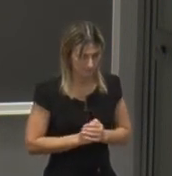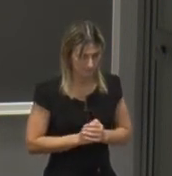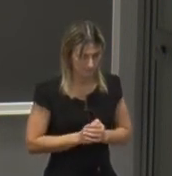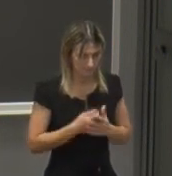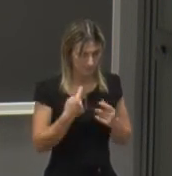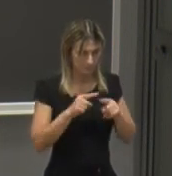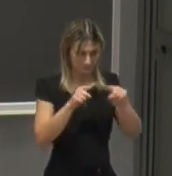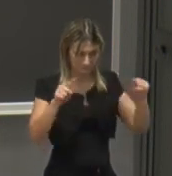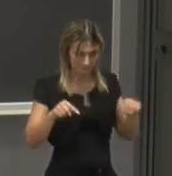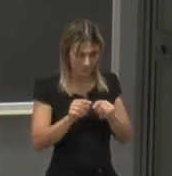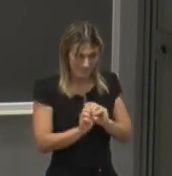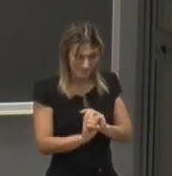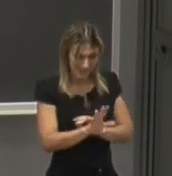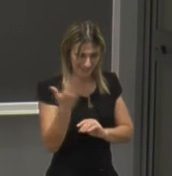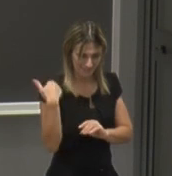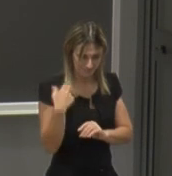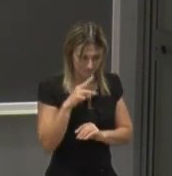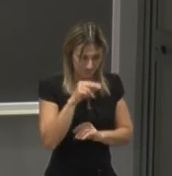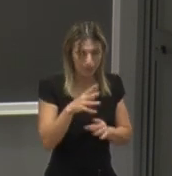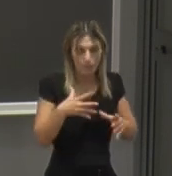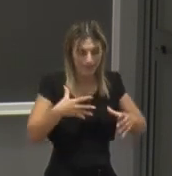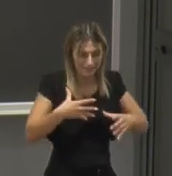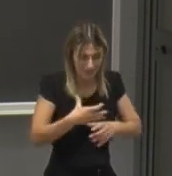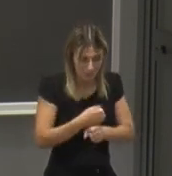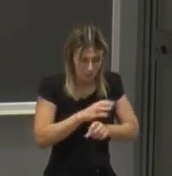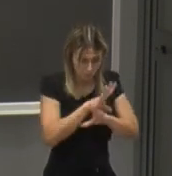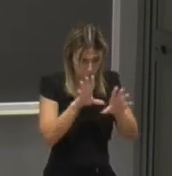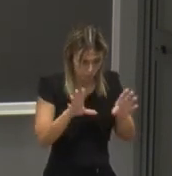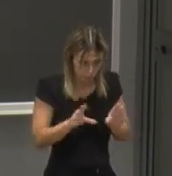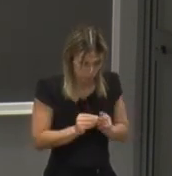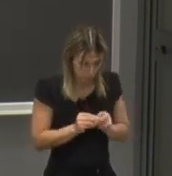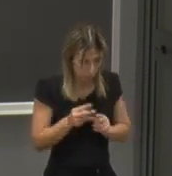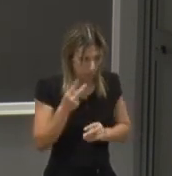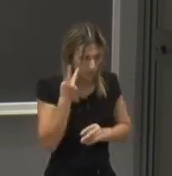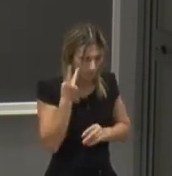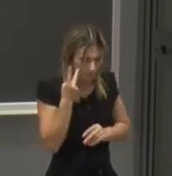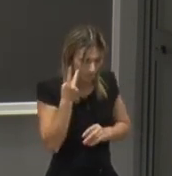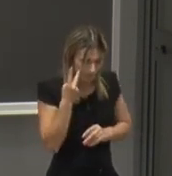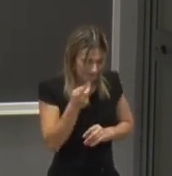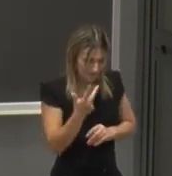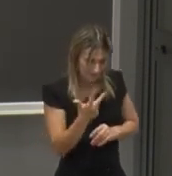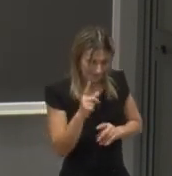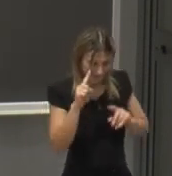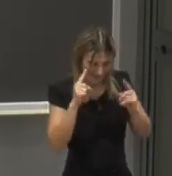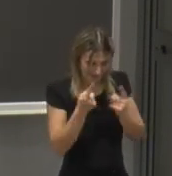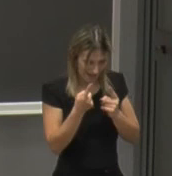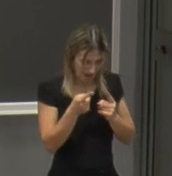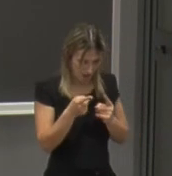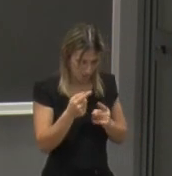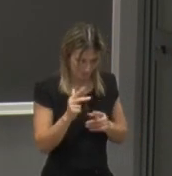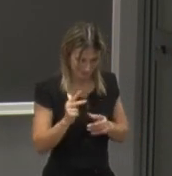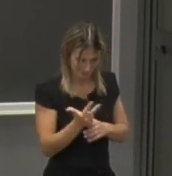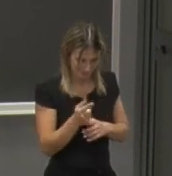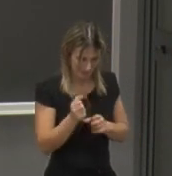questa è la slide che vi dicevo riepilogativa come vedete dalle tre lauree triennali si può